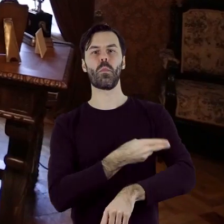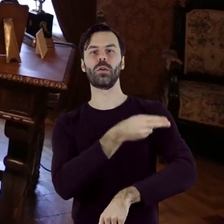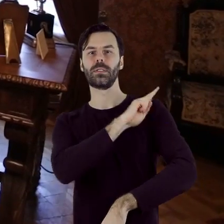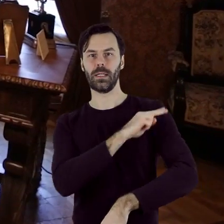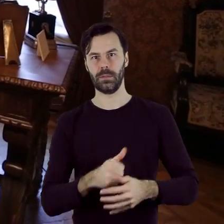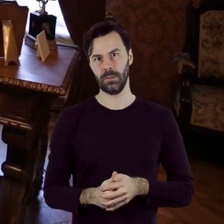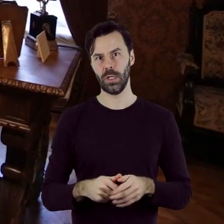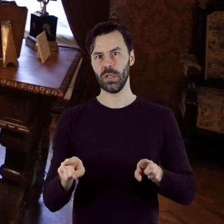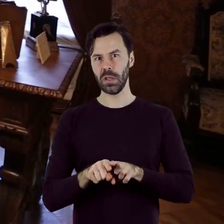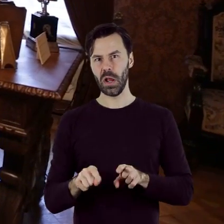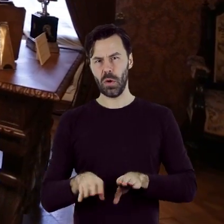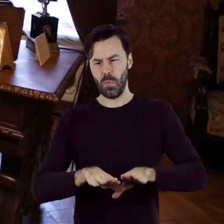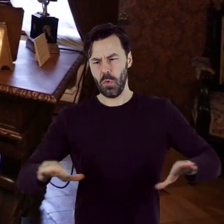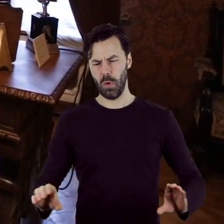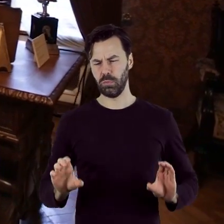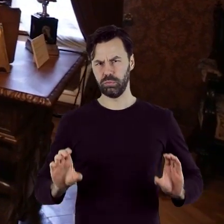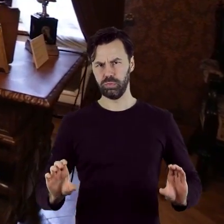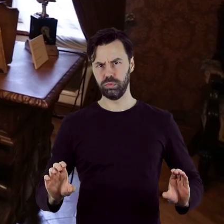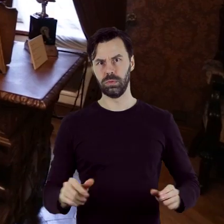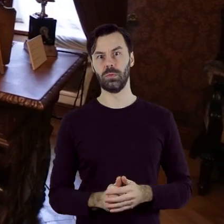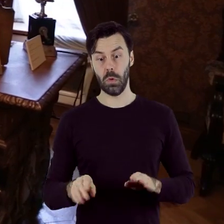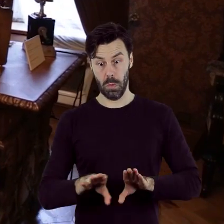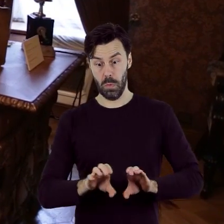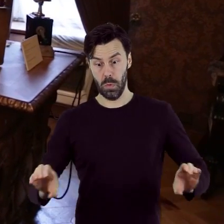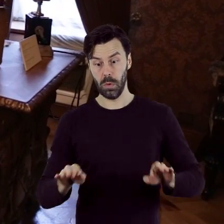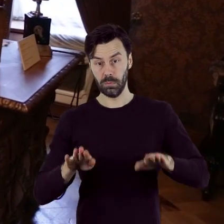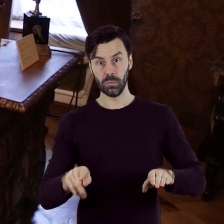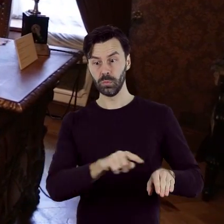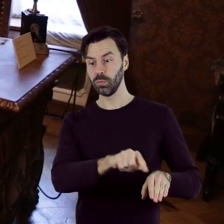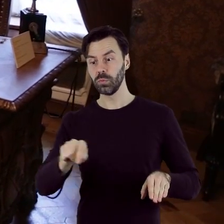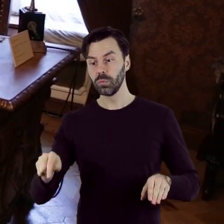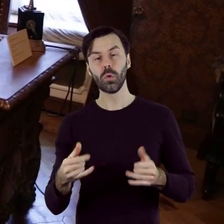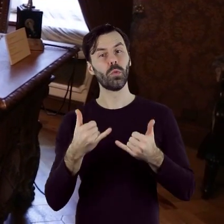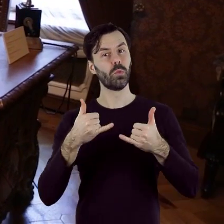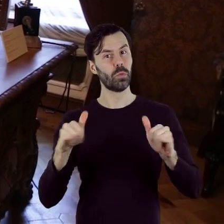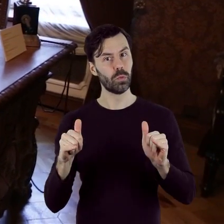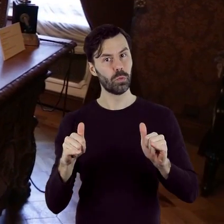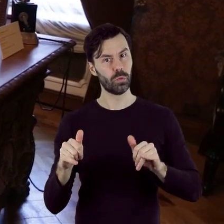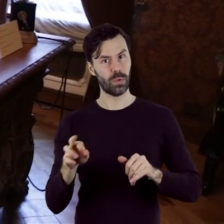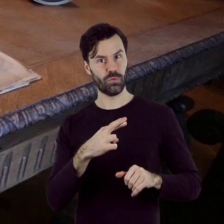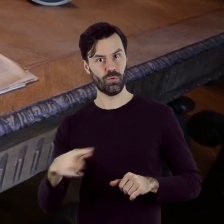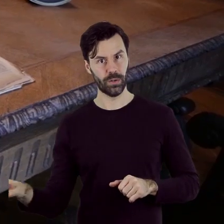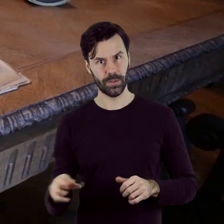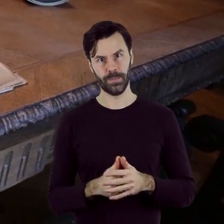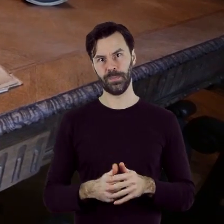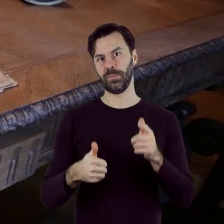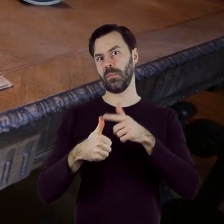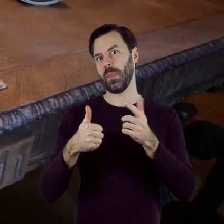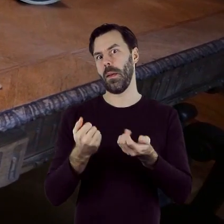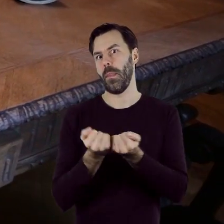biurko. Na jego blacie można obejrzeć elegancki komplet akcesoriów biurowych, przycisk do papieru, stojak